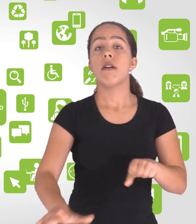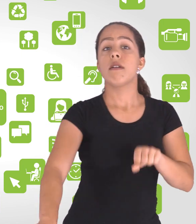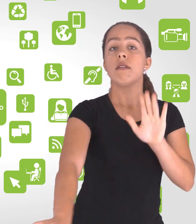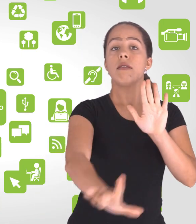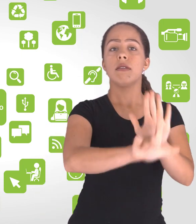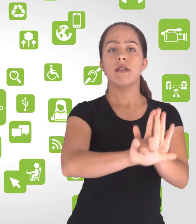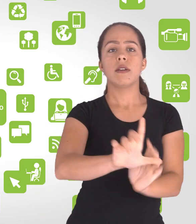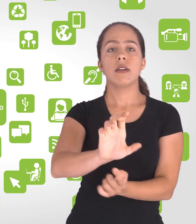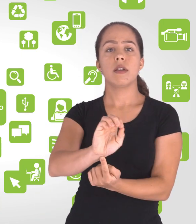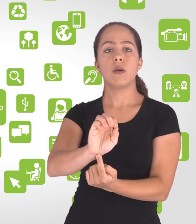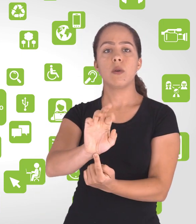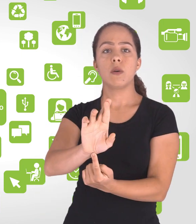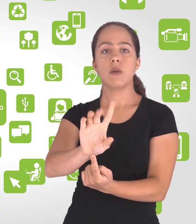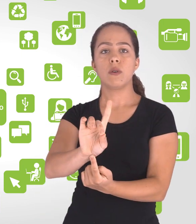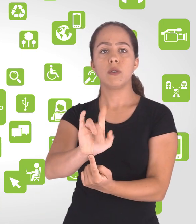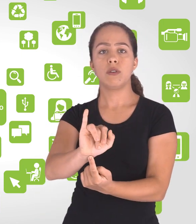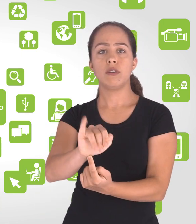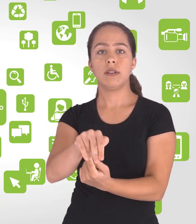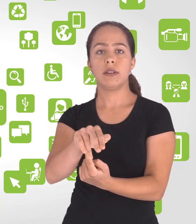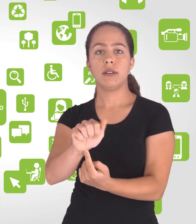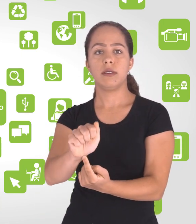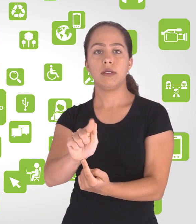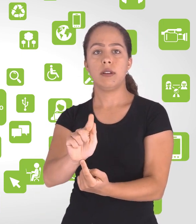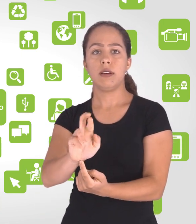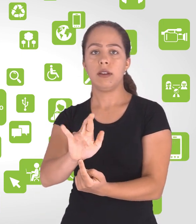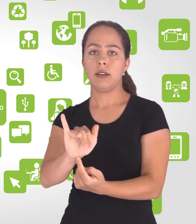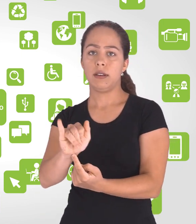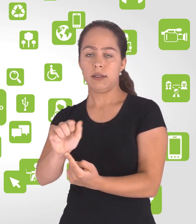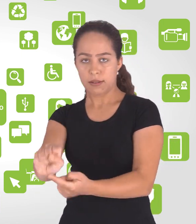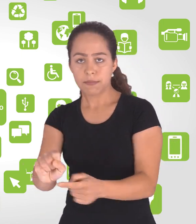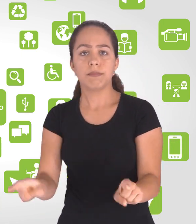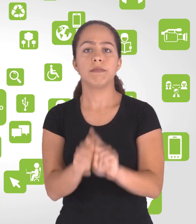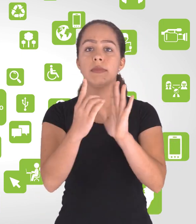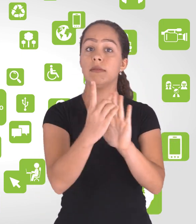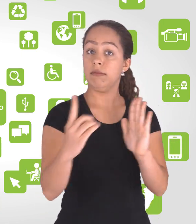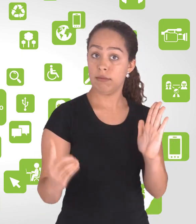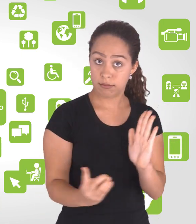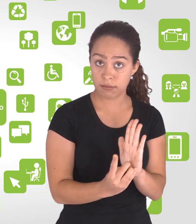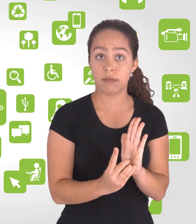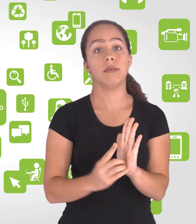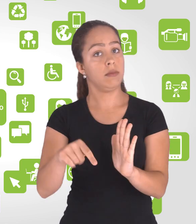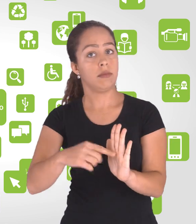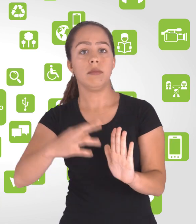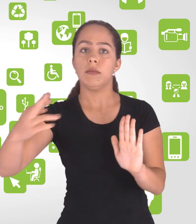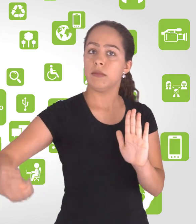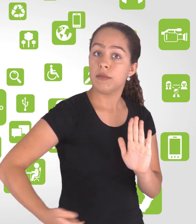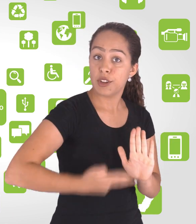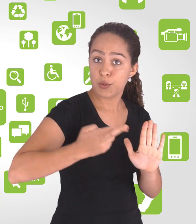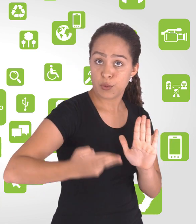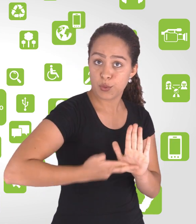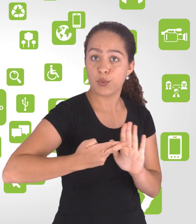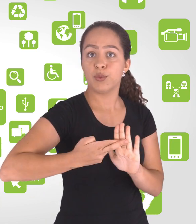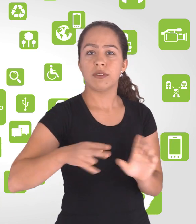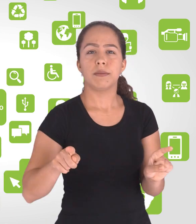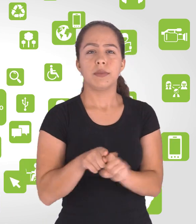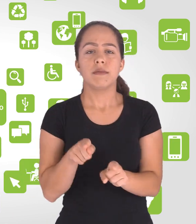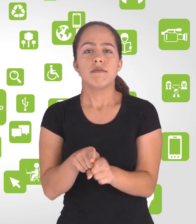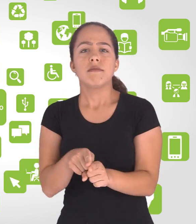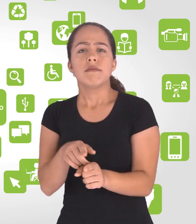submetida. Há leis que são superiores em nível hierárquico e que demandam observação das demais leis. No